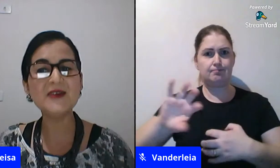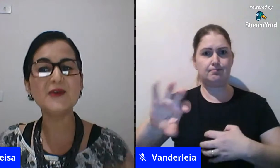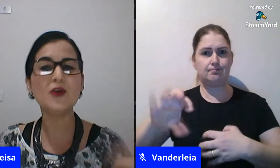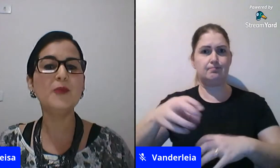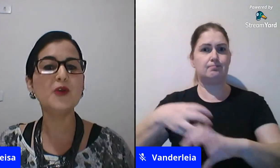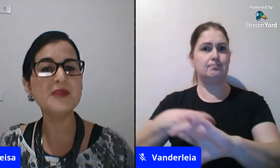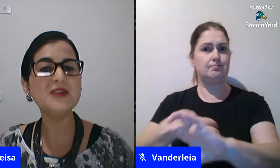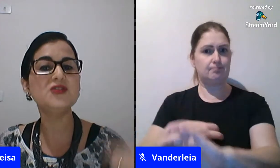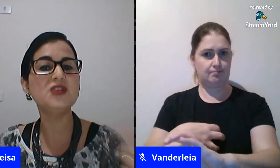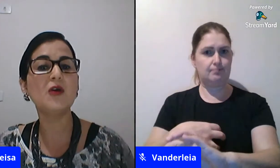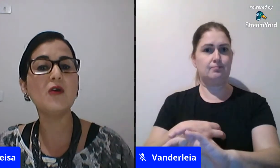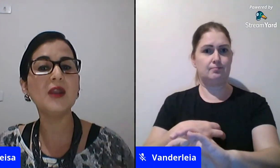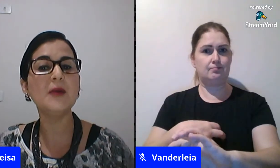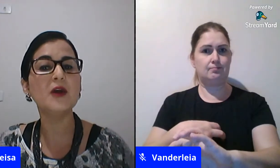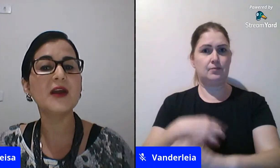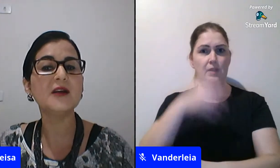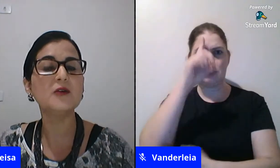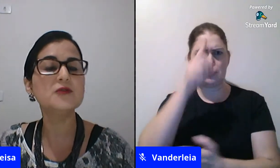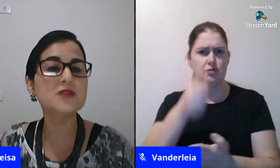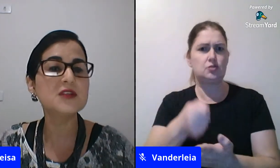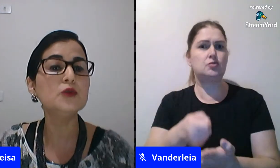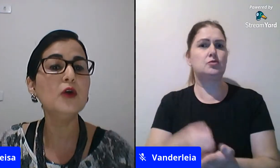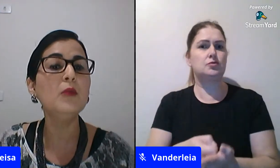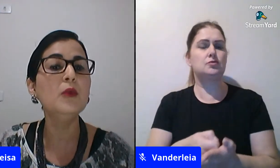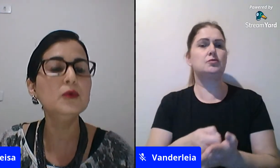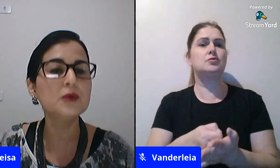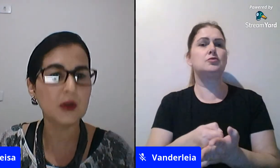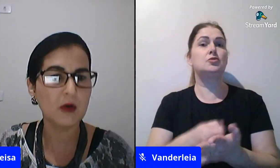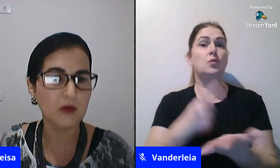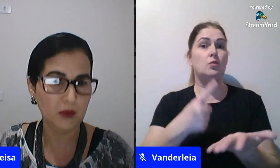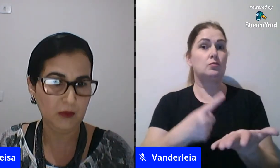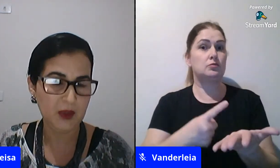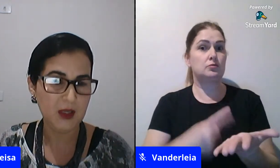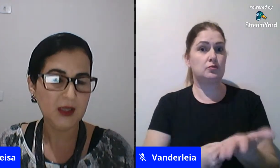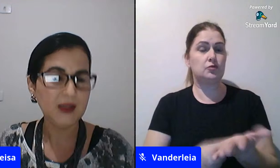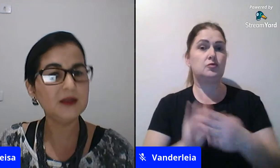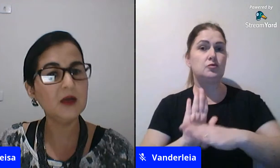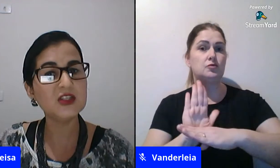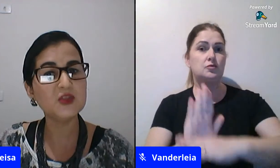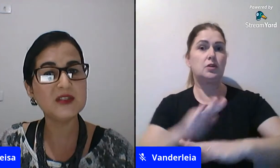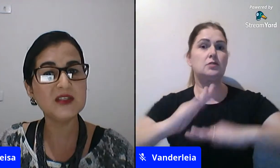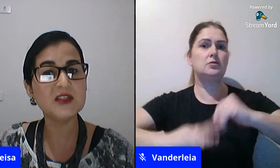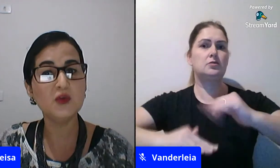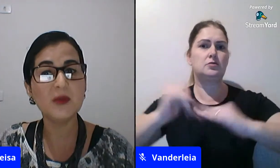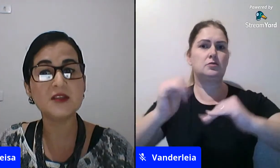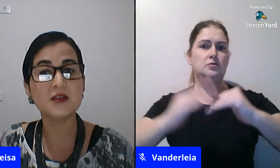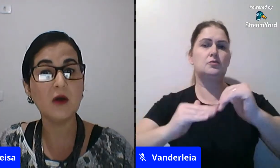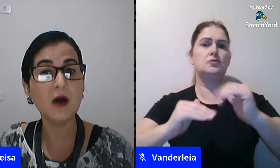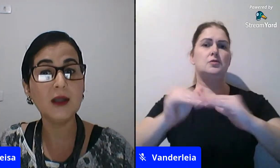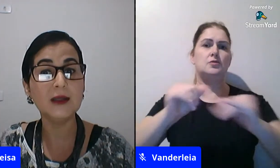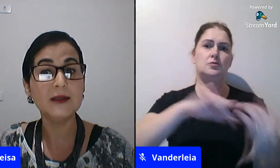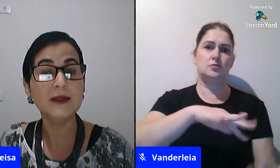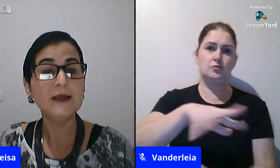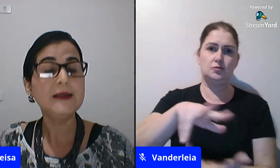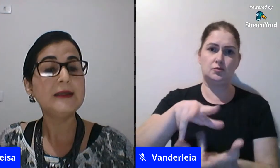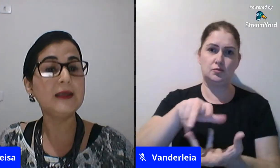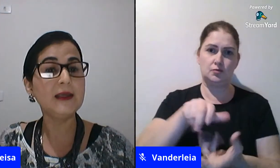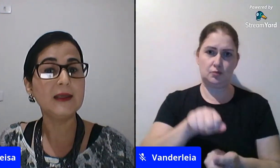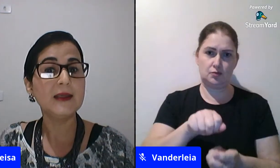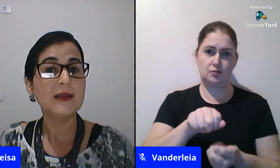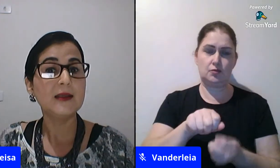decisão e compromisso de colaborar na construção do mundo em comum. Então, a gente precisa de uma escola